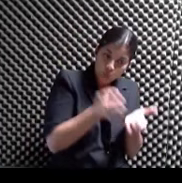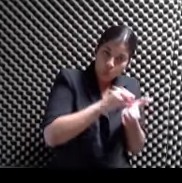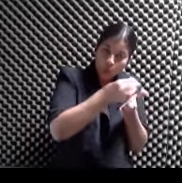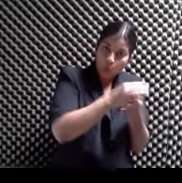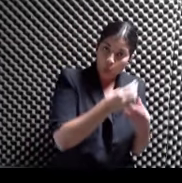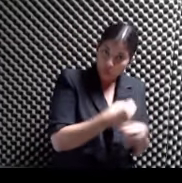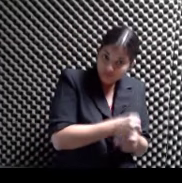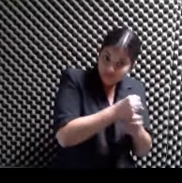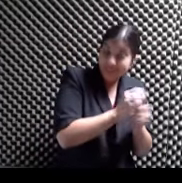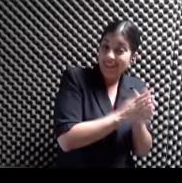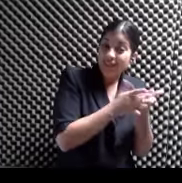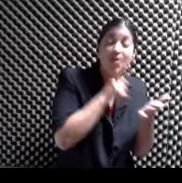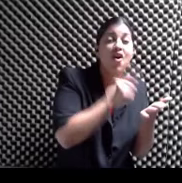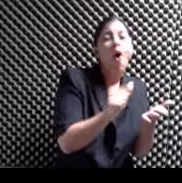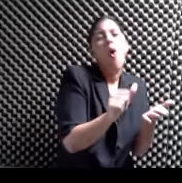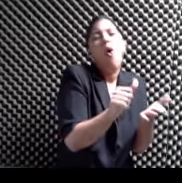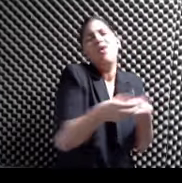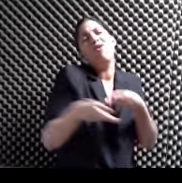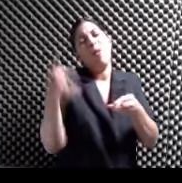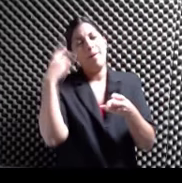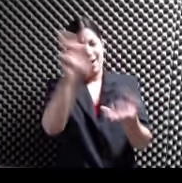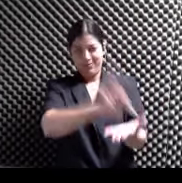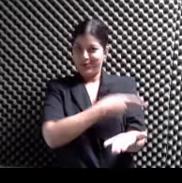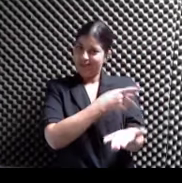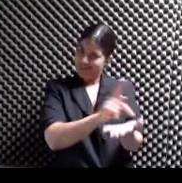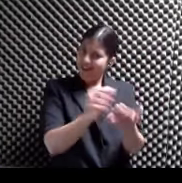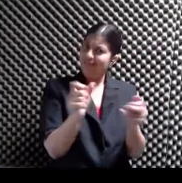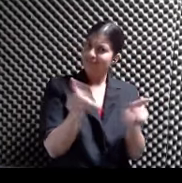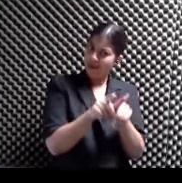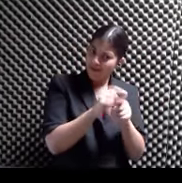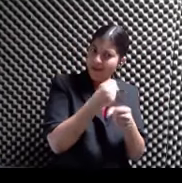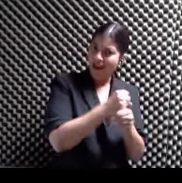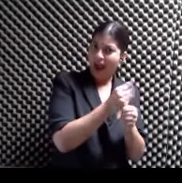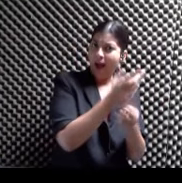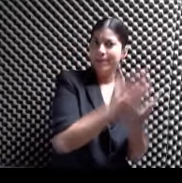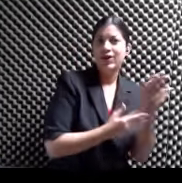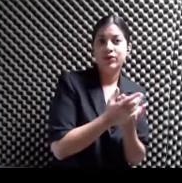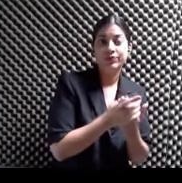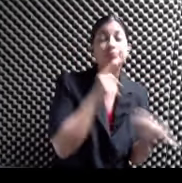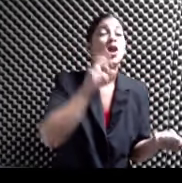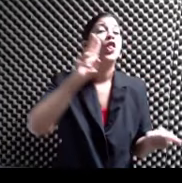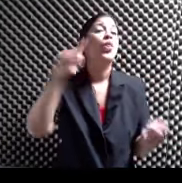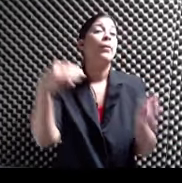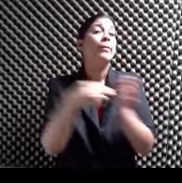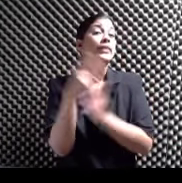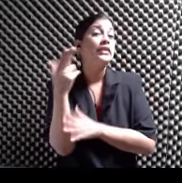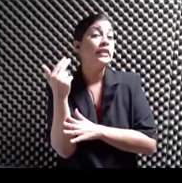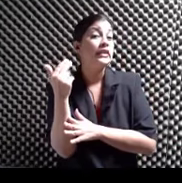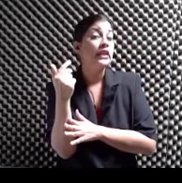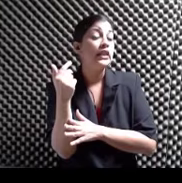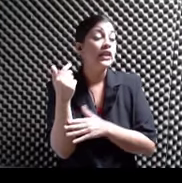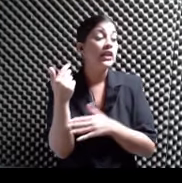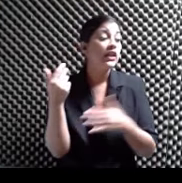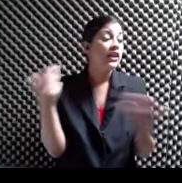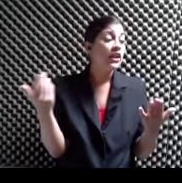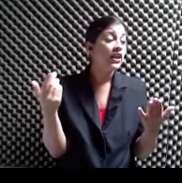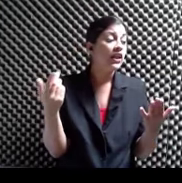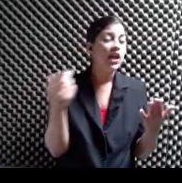Como tal Que es otra manera De hacer poesía Igual con las manos Y es entonces En el 2013 Que llega Bajo el cuidado De erizo editorial